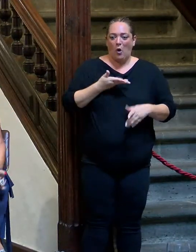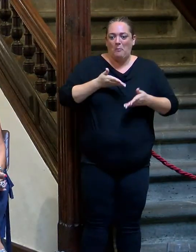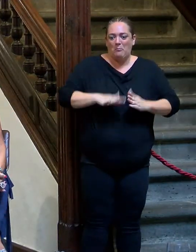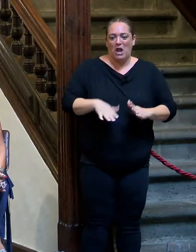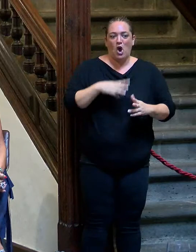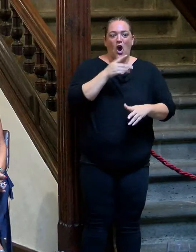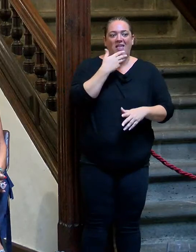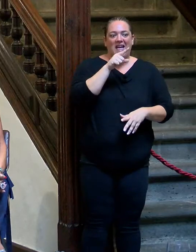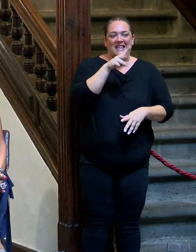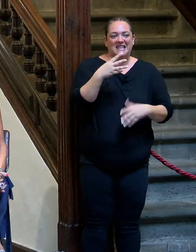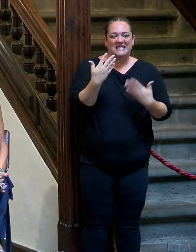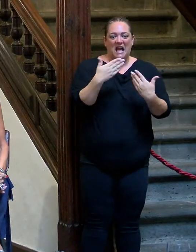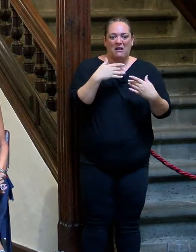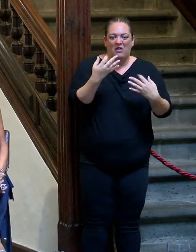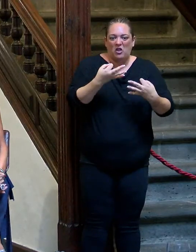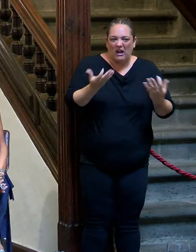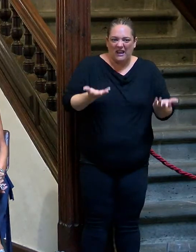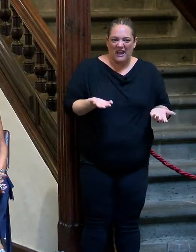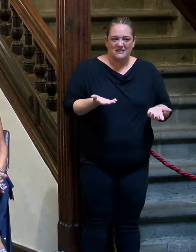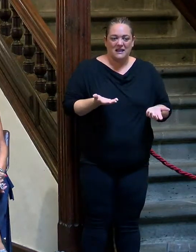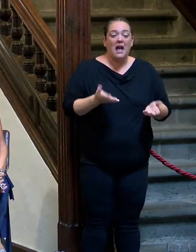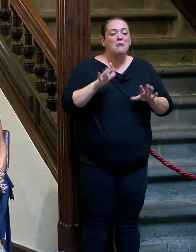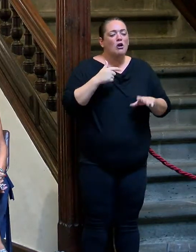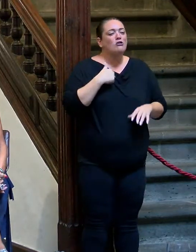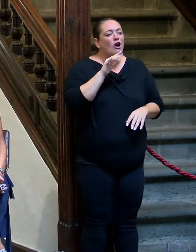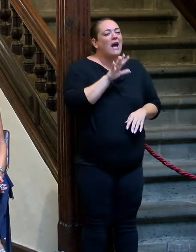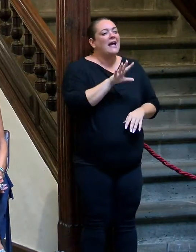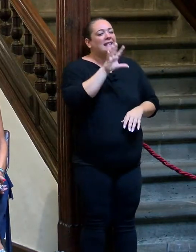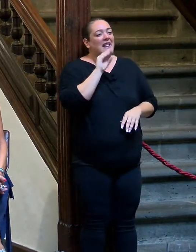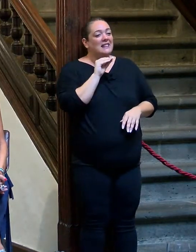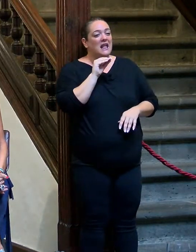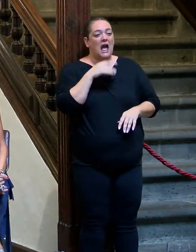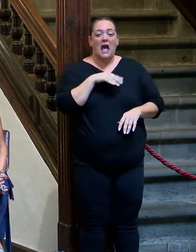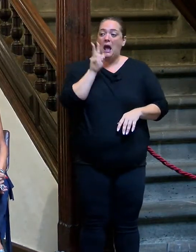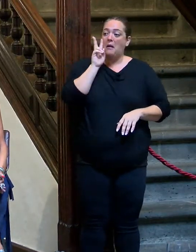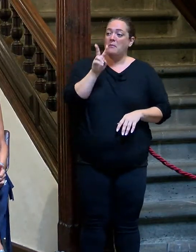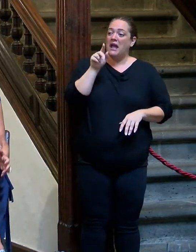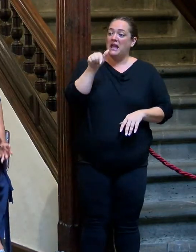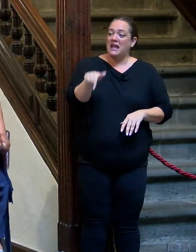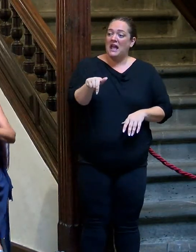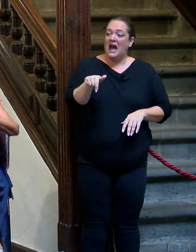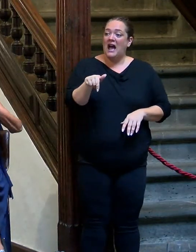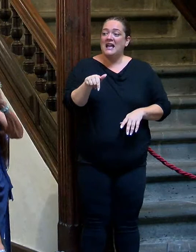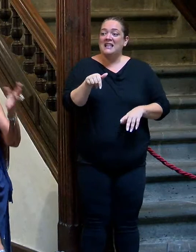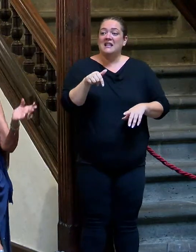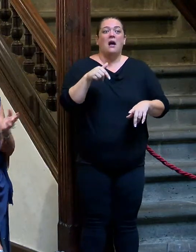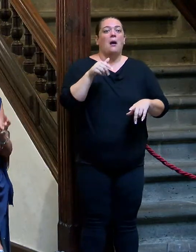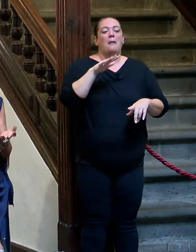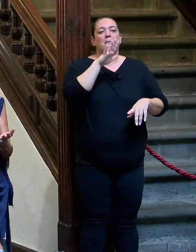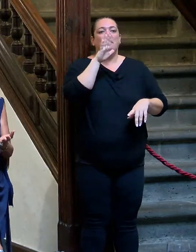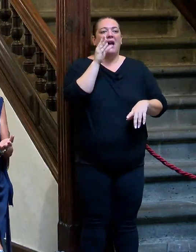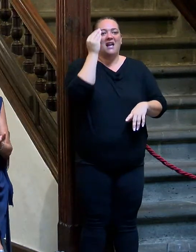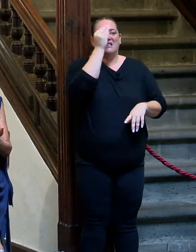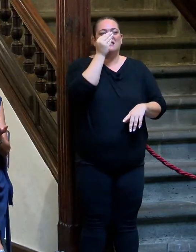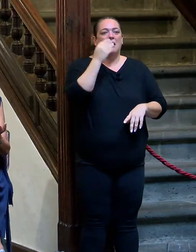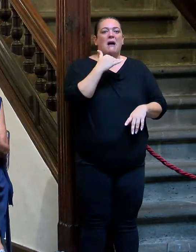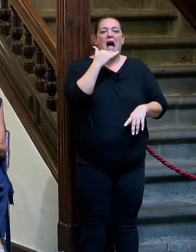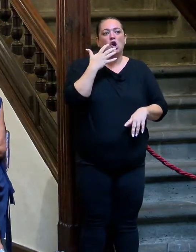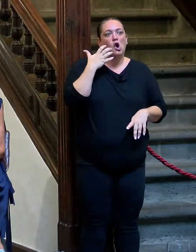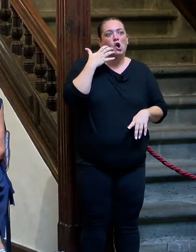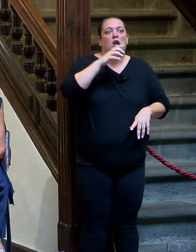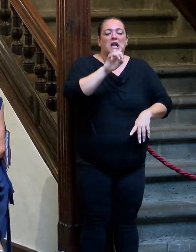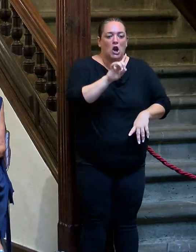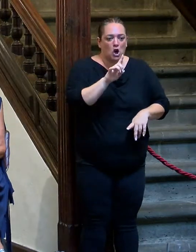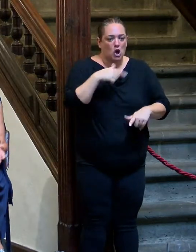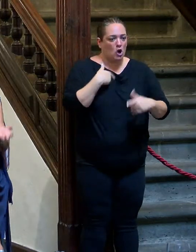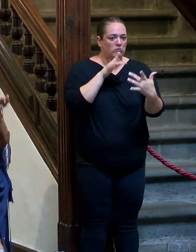tiene 13 años. Pero yo entendía que él veía en mí otra cosa que no tenía nada que ver con ninguna cosa extraña ni rara, de ahí que se produjo la